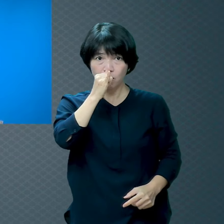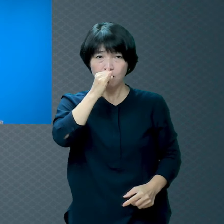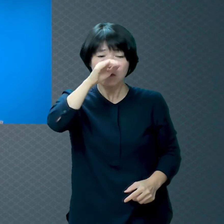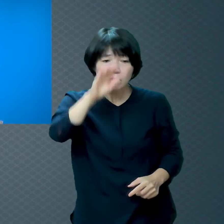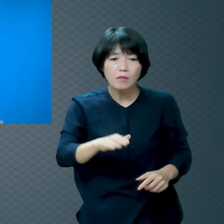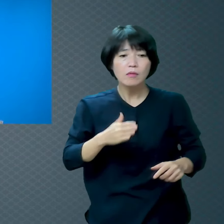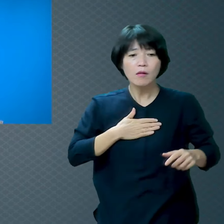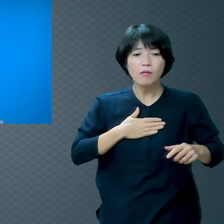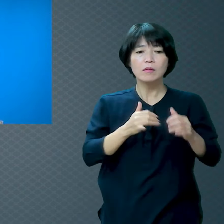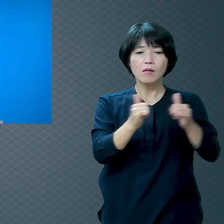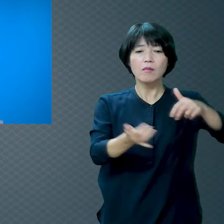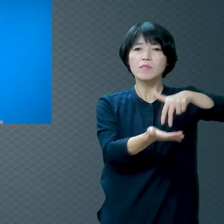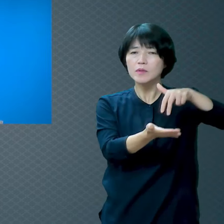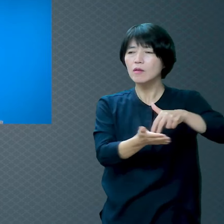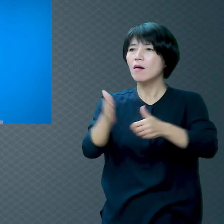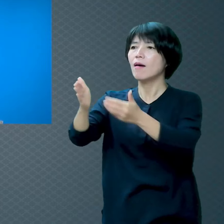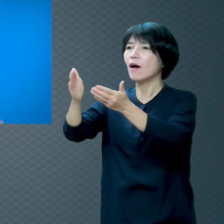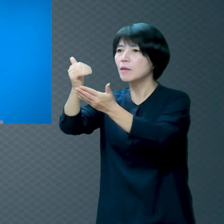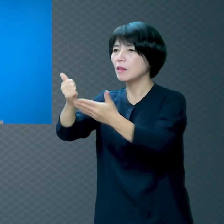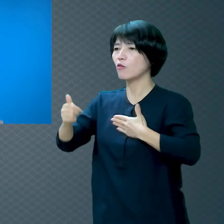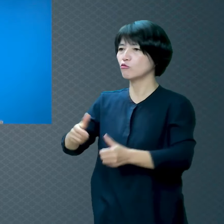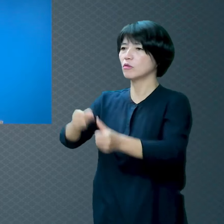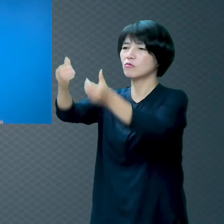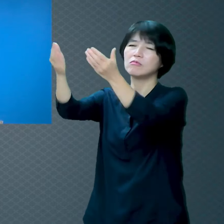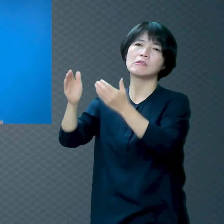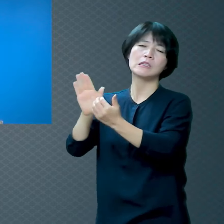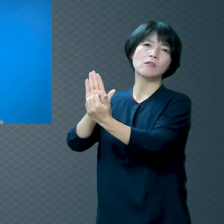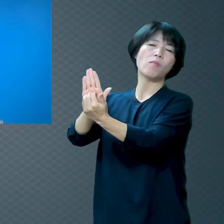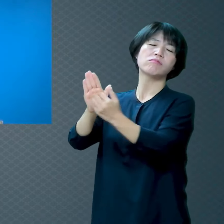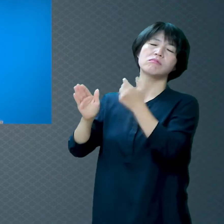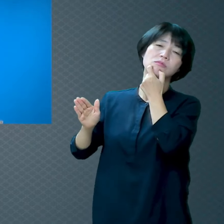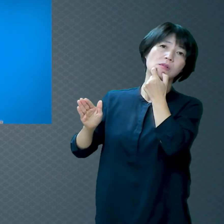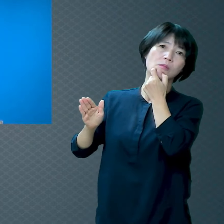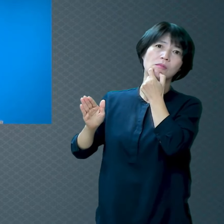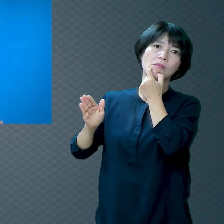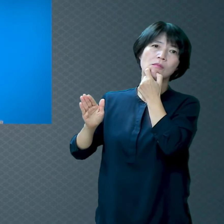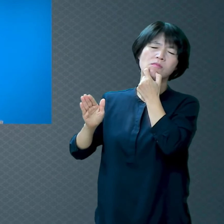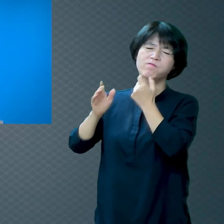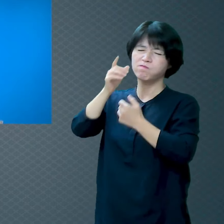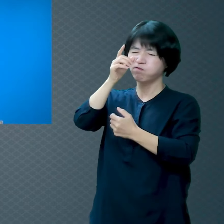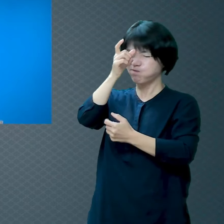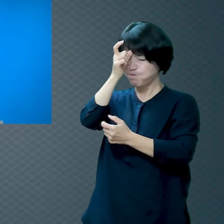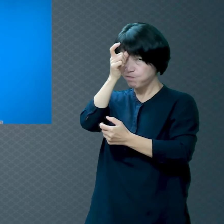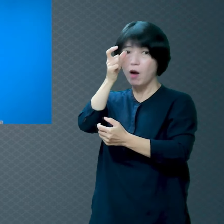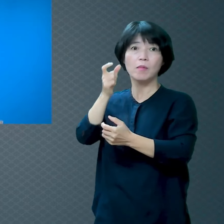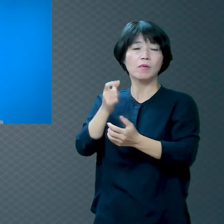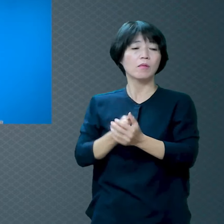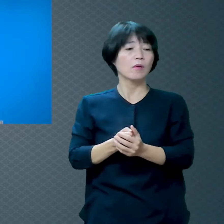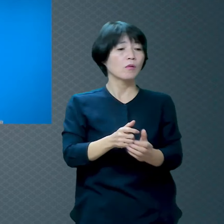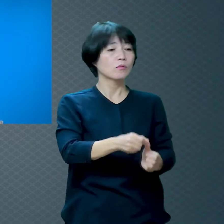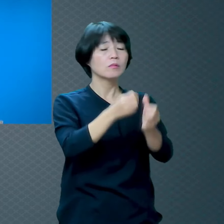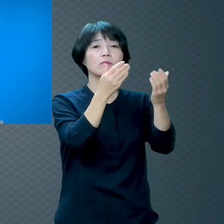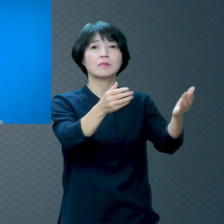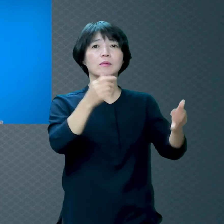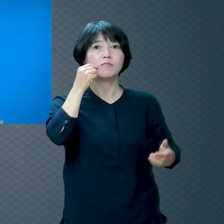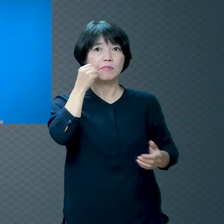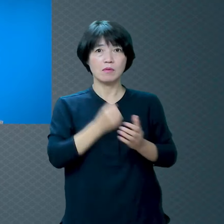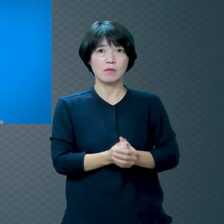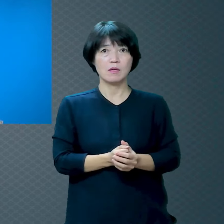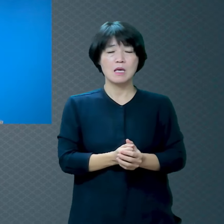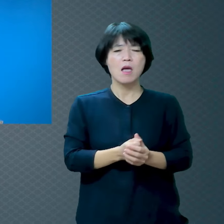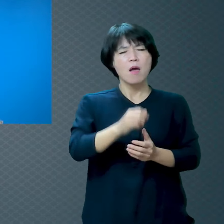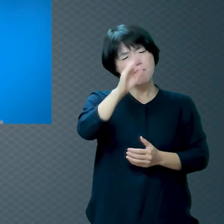모르는 거예요 아무리 수술을 잘해도 나 수술 안 받을래 나는 그냥 이대로 죽을래 그러면